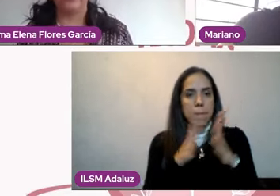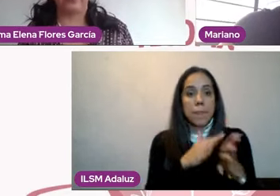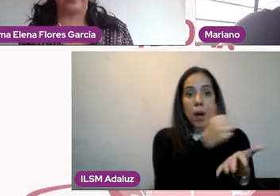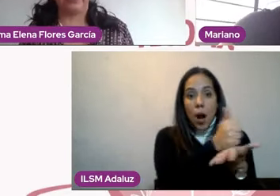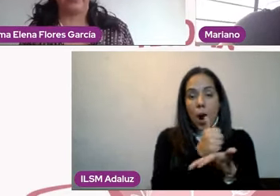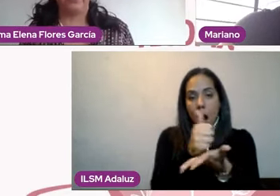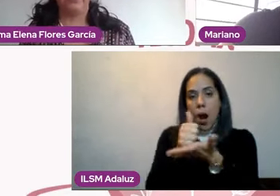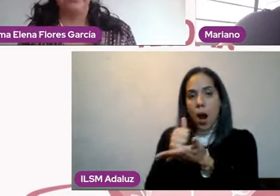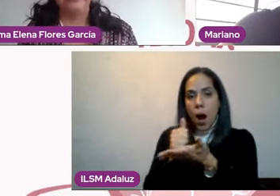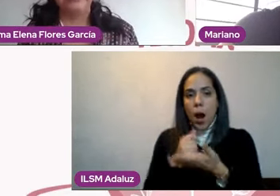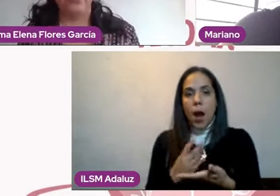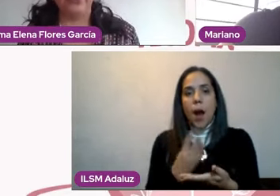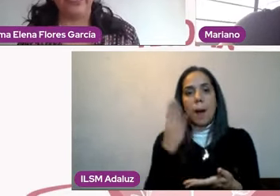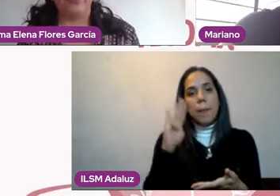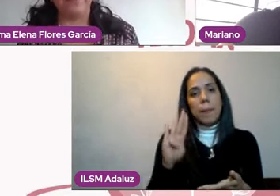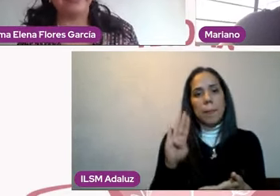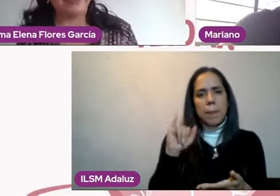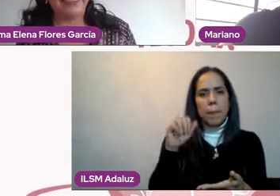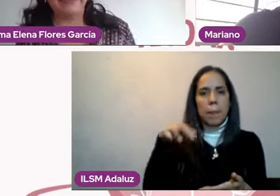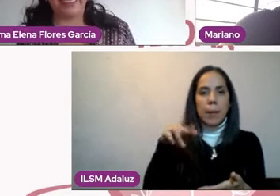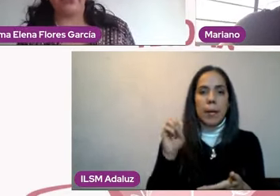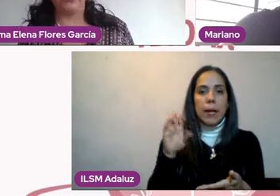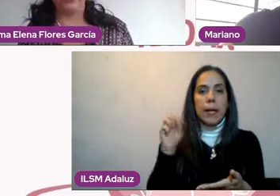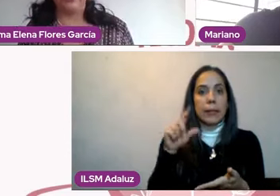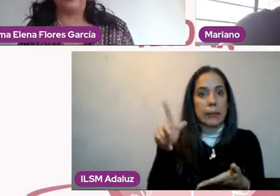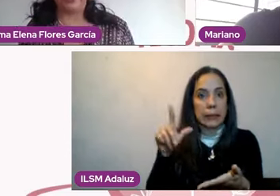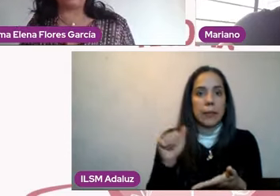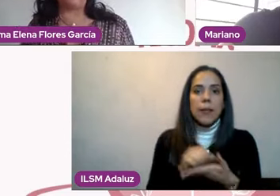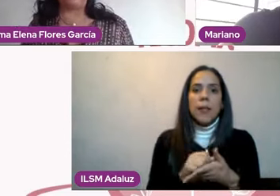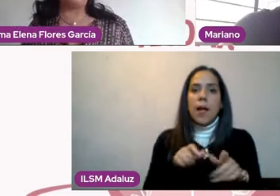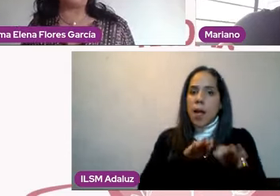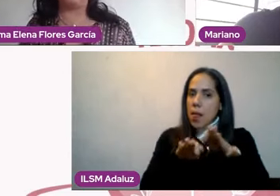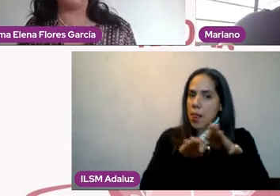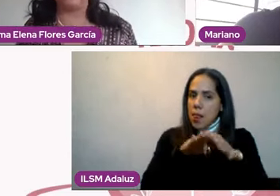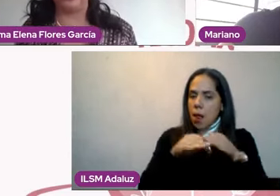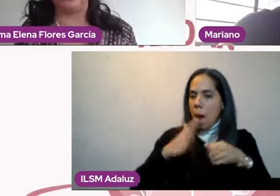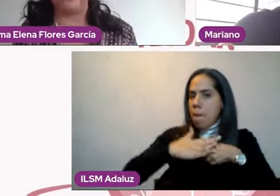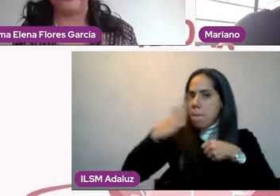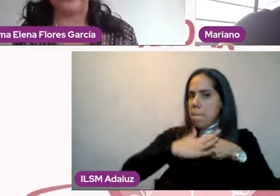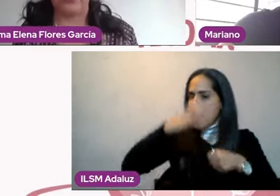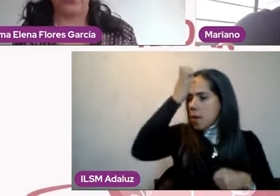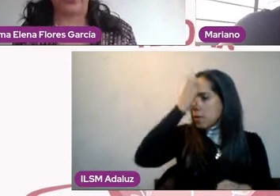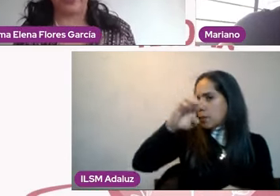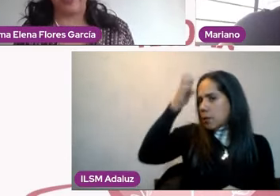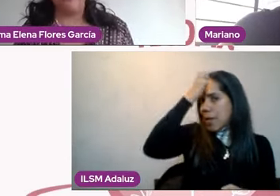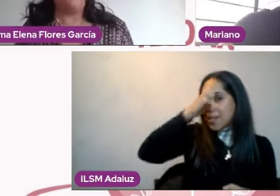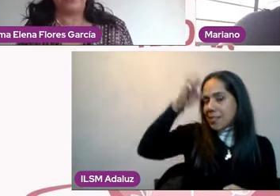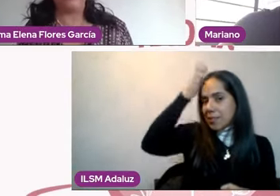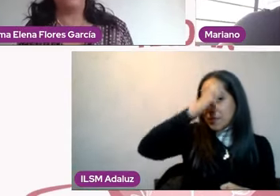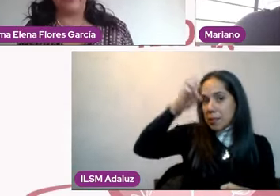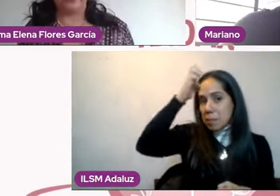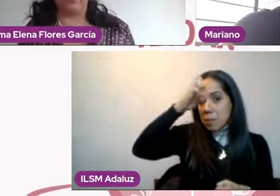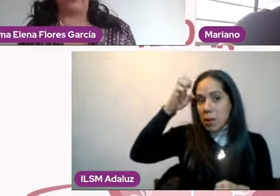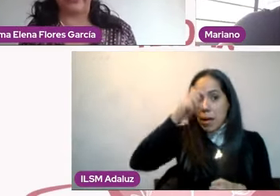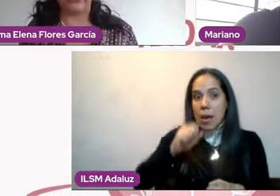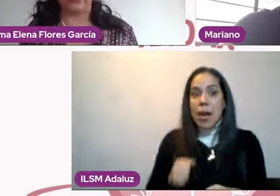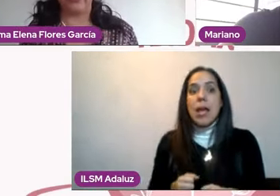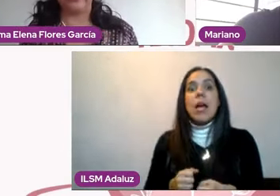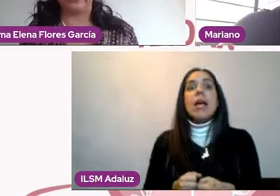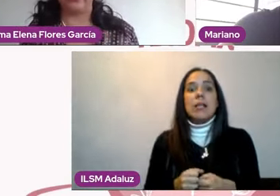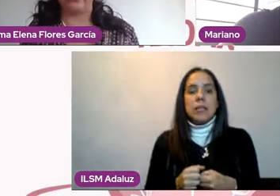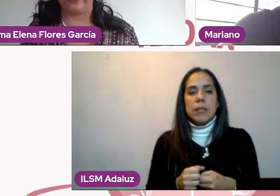gobierno de la Ciudad de México. Y cuenta con más de 15 años de experiencia como asesor en temas de psicología para diversas